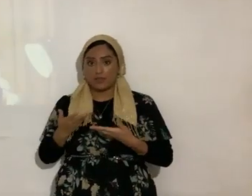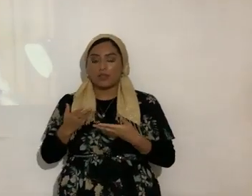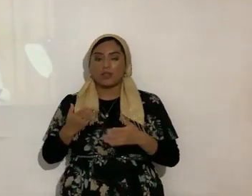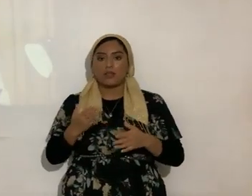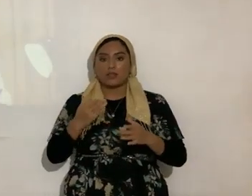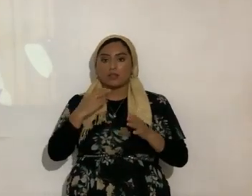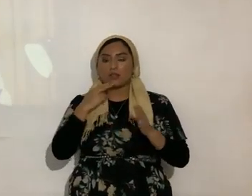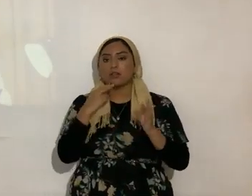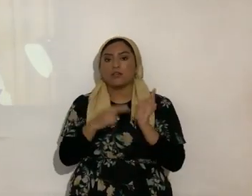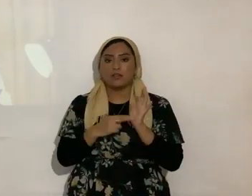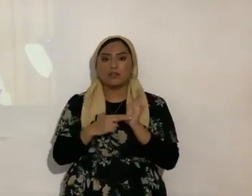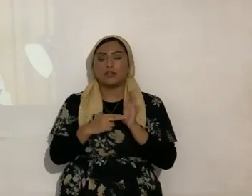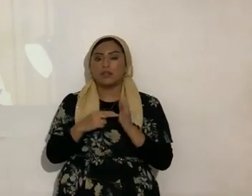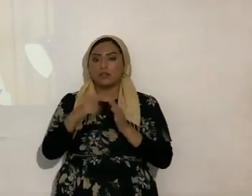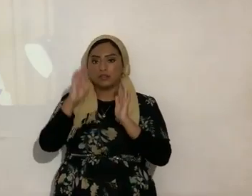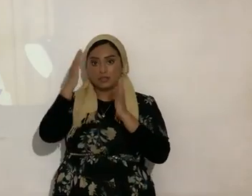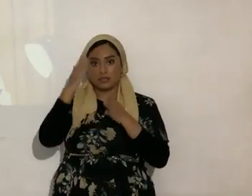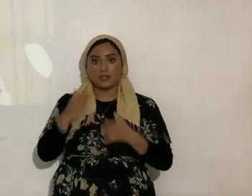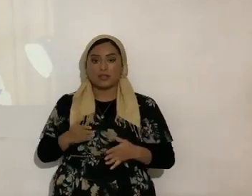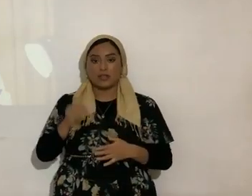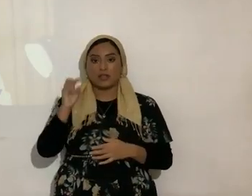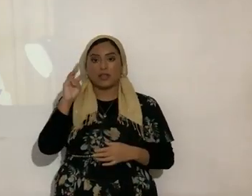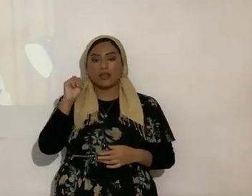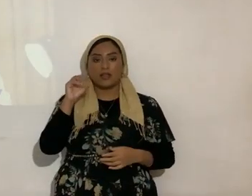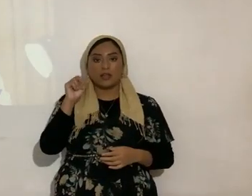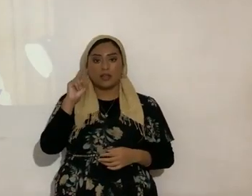el Saquen Marcos sobre nuestro amado Roy Luis